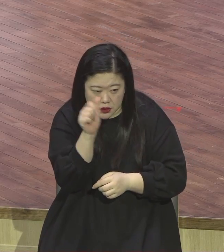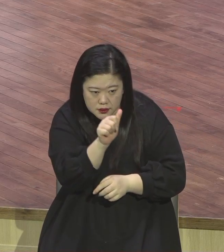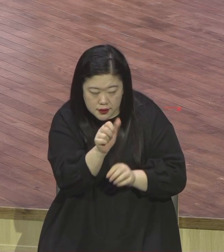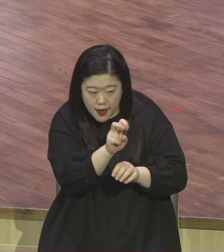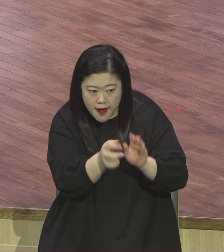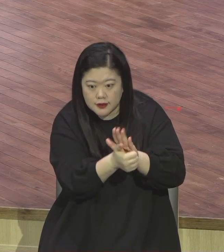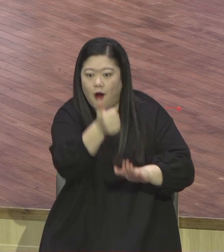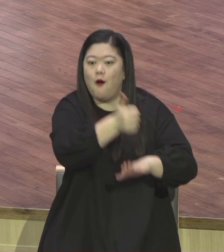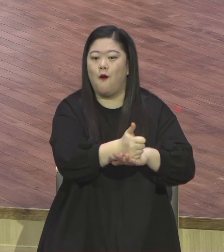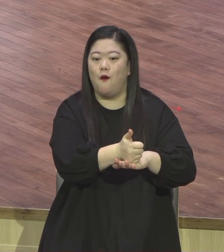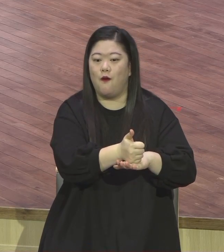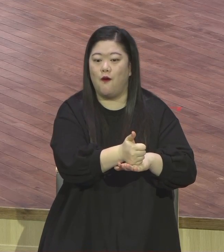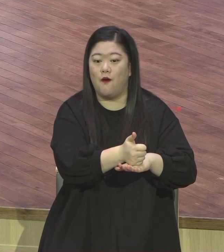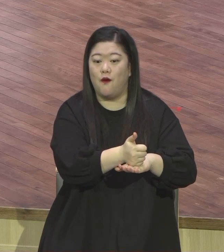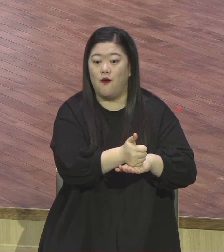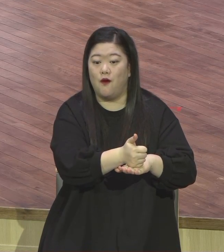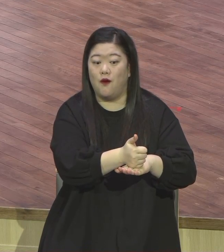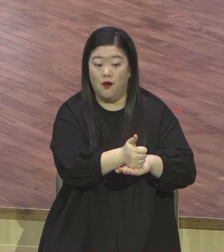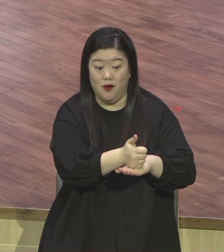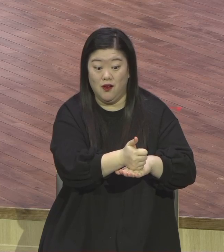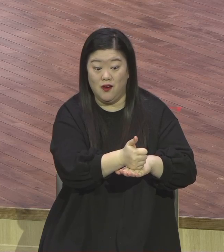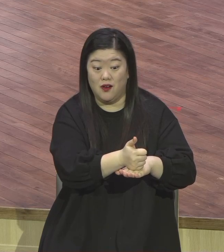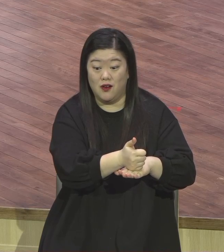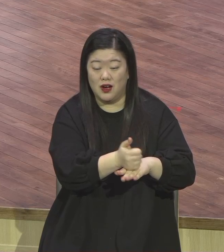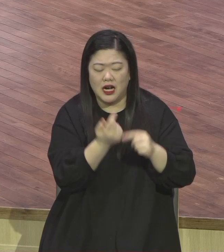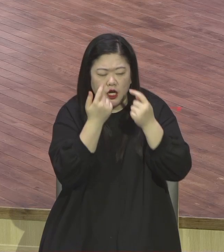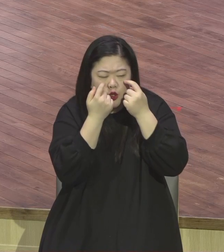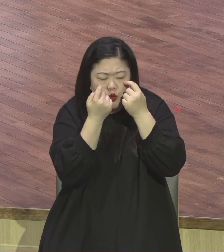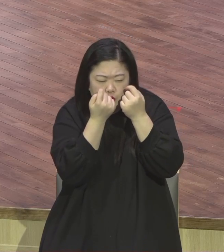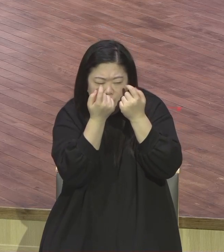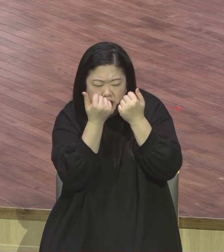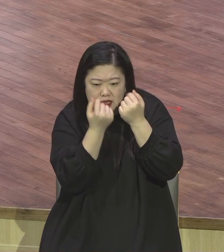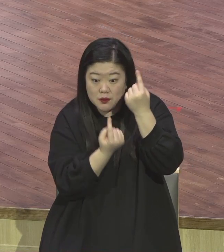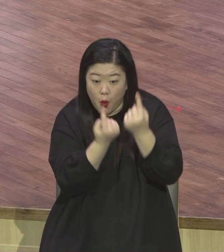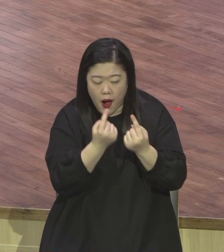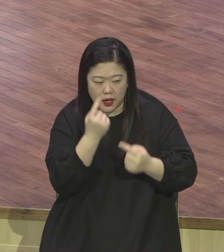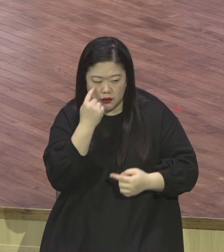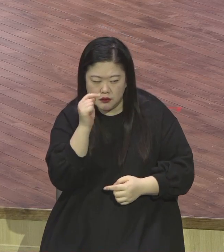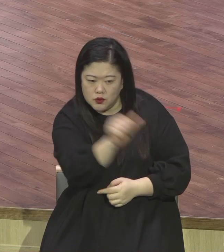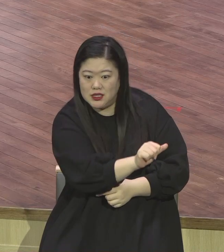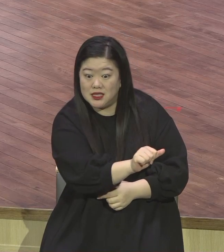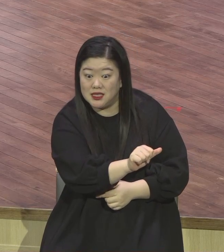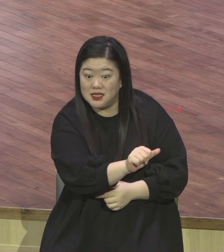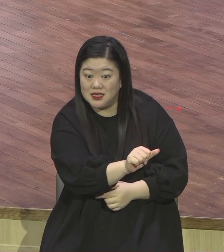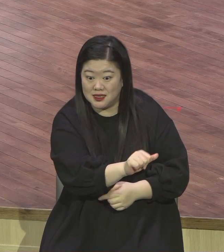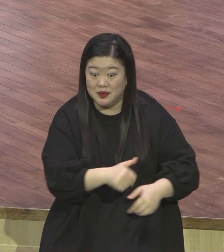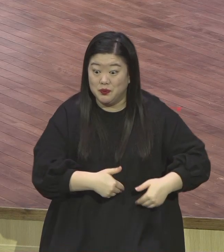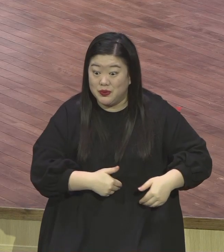삶의 질이 향상된다 그래서 한국에서 사랑을 얻고